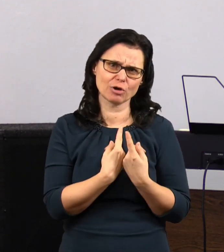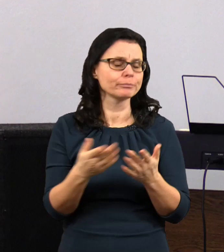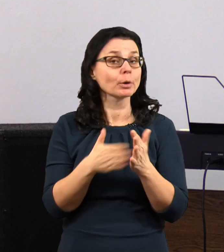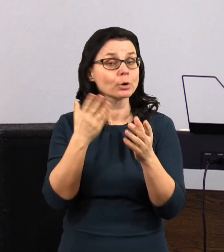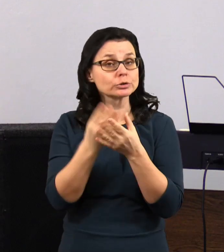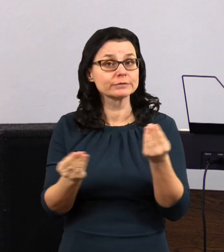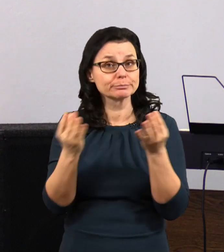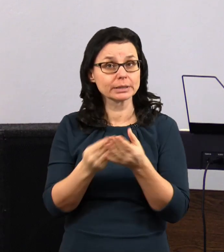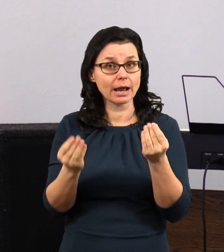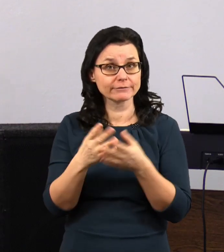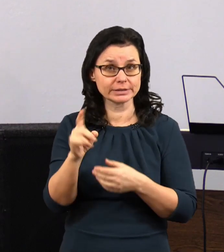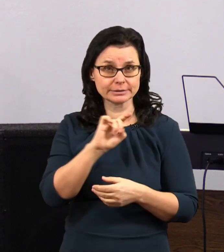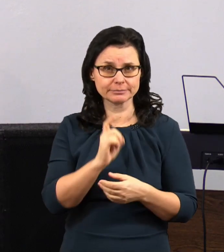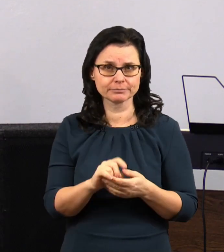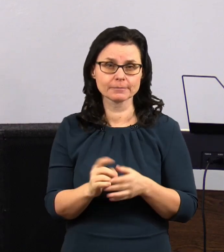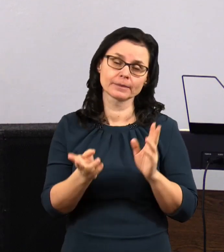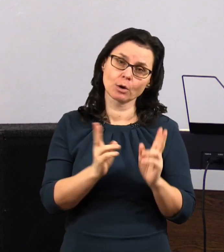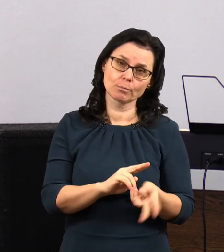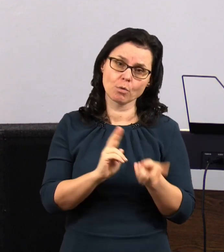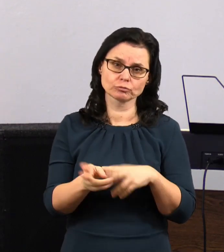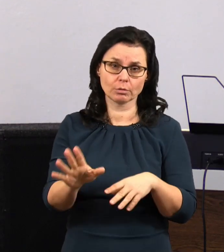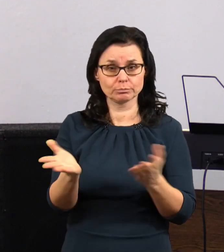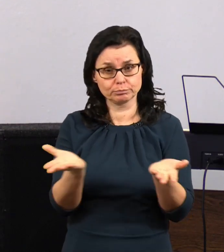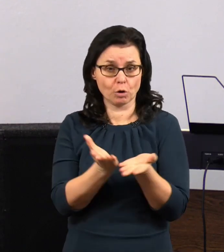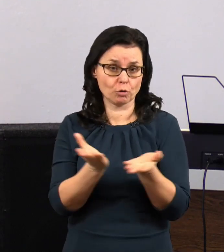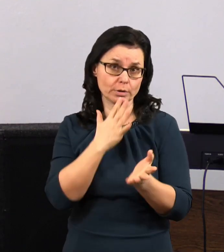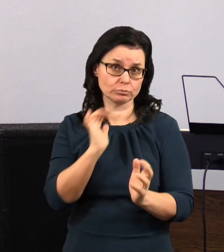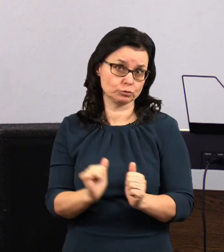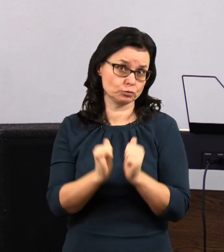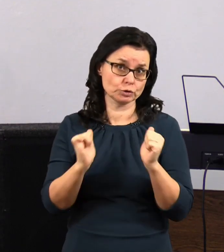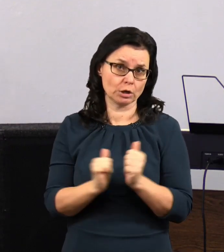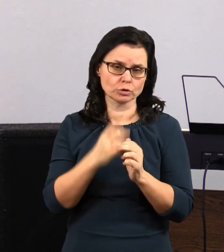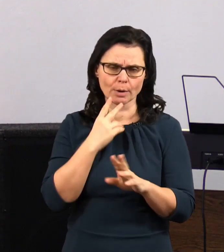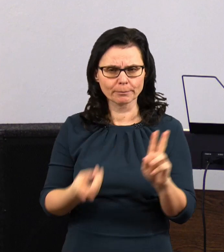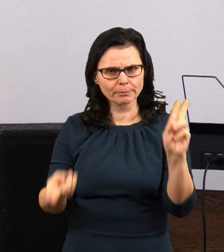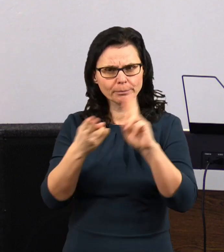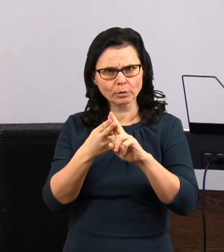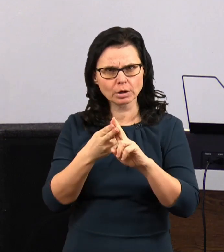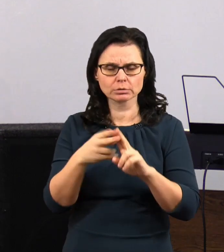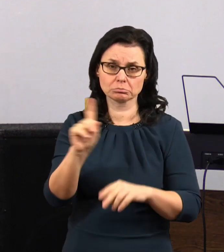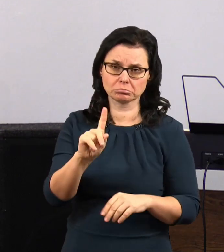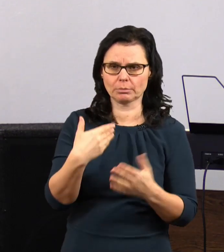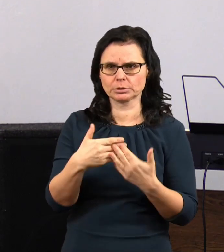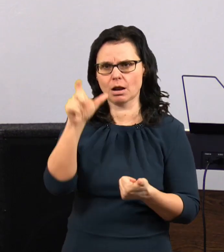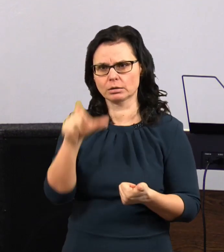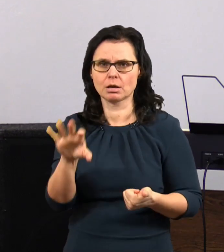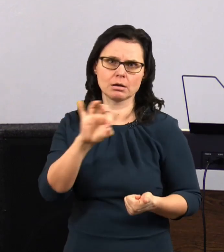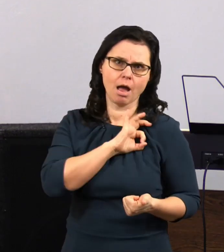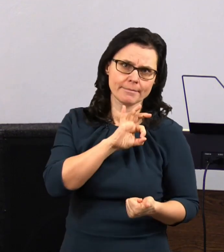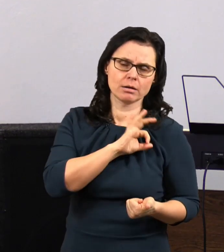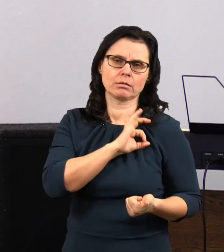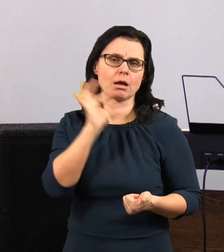vám to povídám? Možná, že se vám stane něco podobného, že potkáte někoho kamaráda, nebo kamarádku,